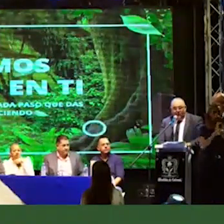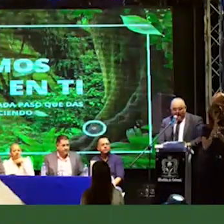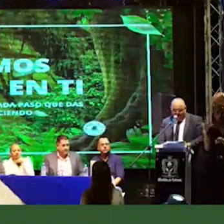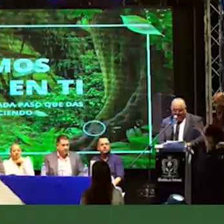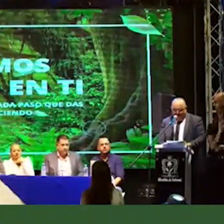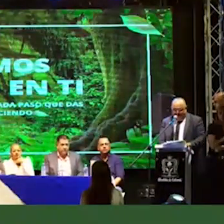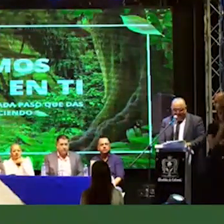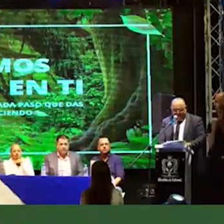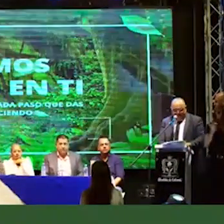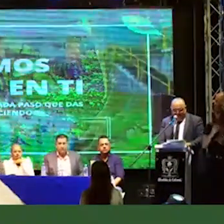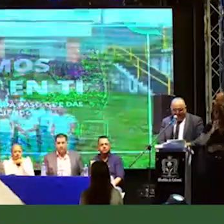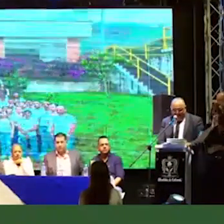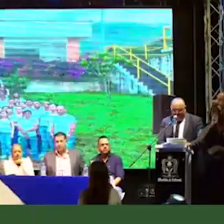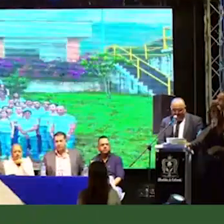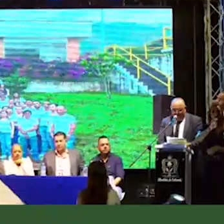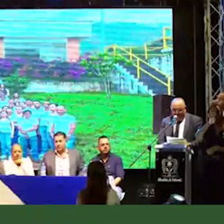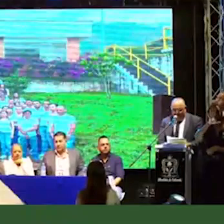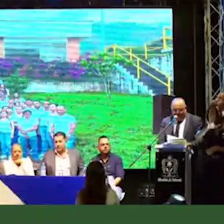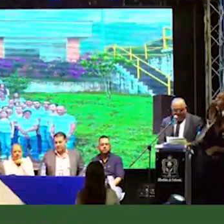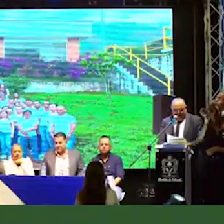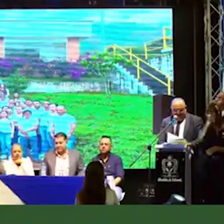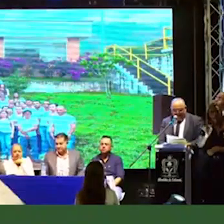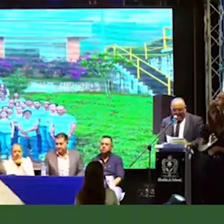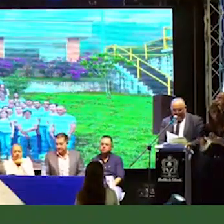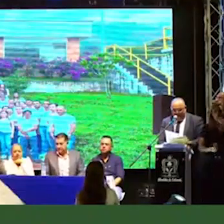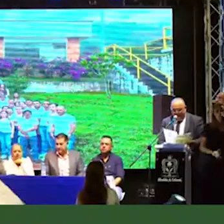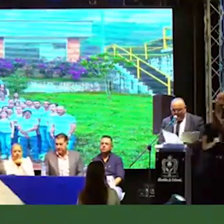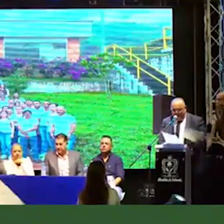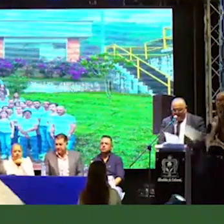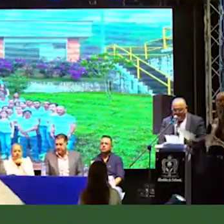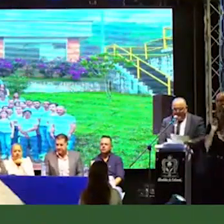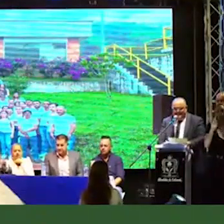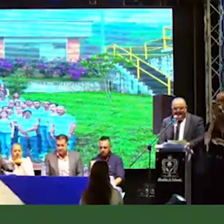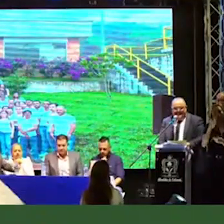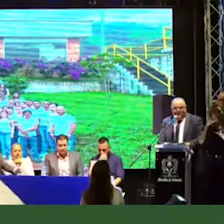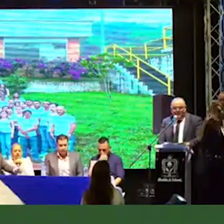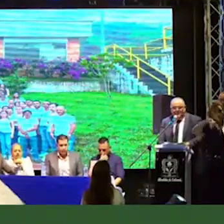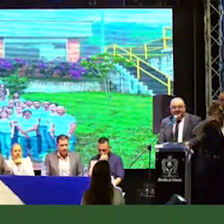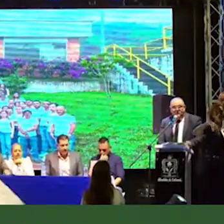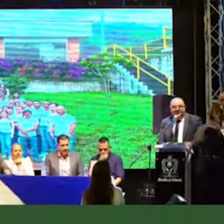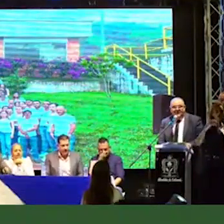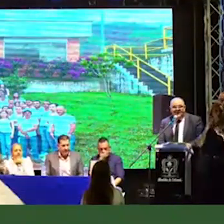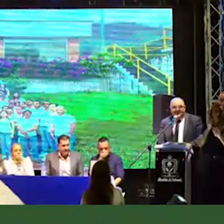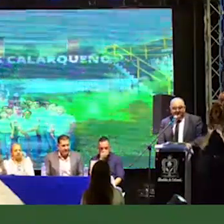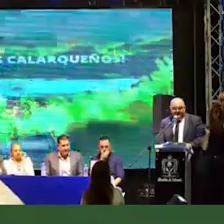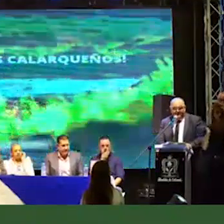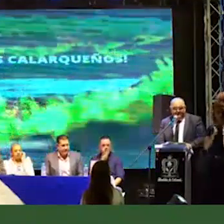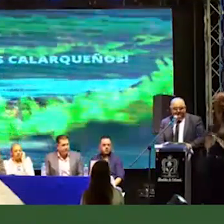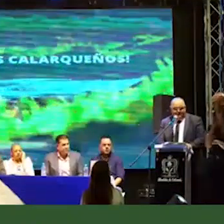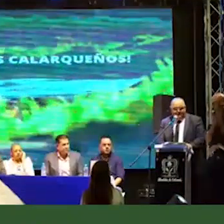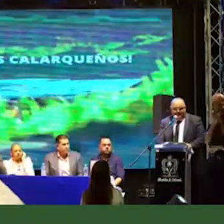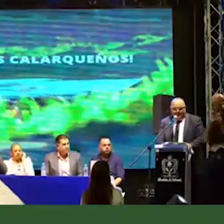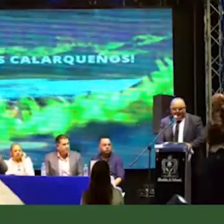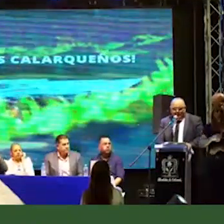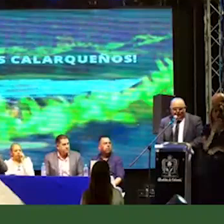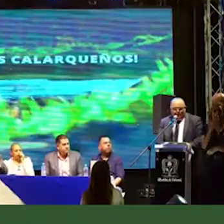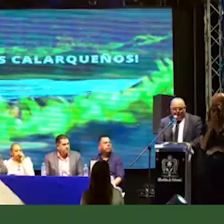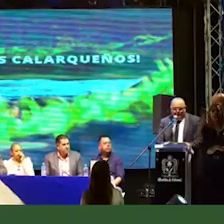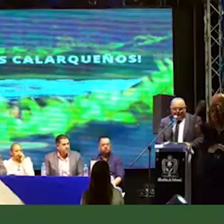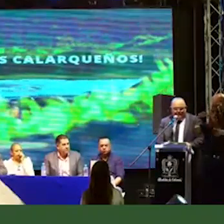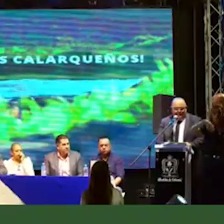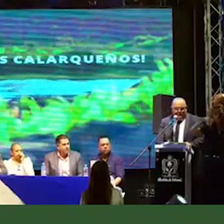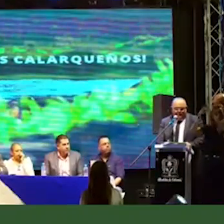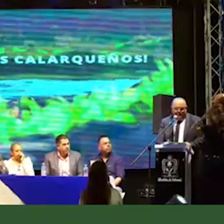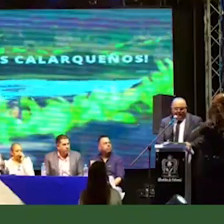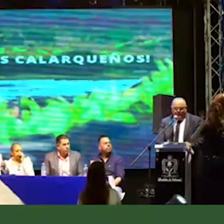renovado y el restante en los próximos dos meses, porque queremos que Calarca sea la ciudad más iluminada del eje cafetero. No puedo